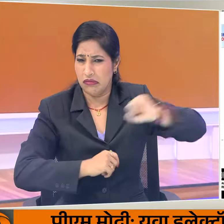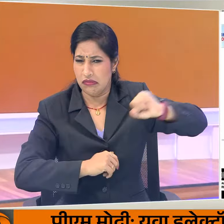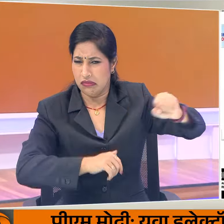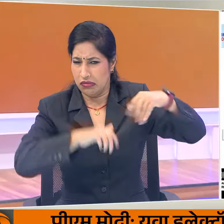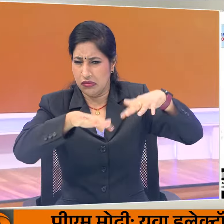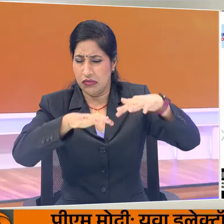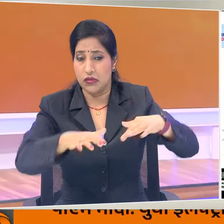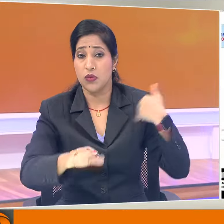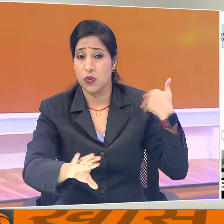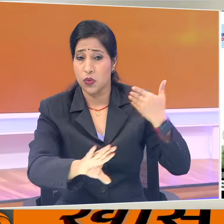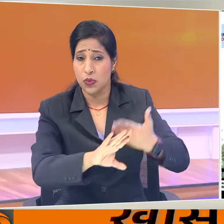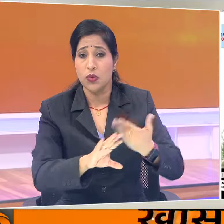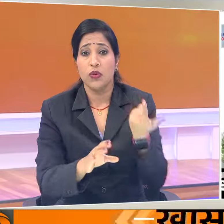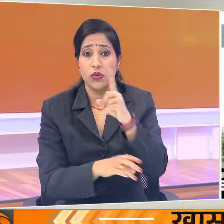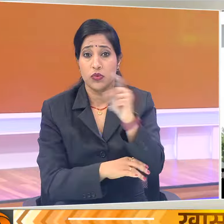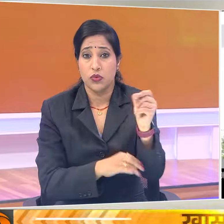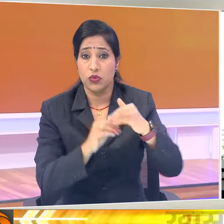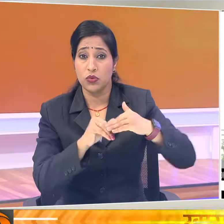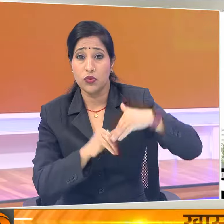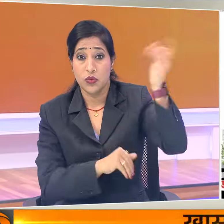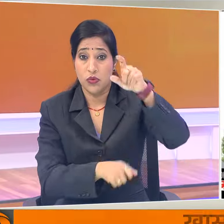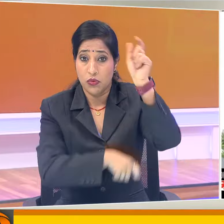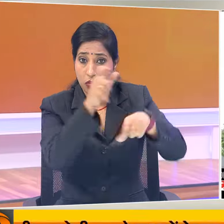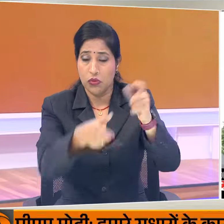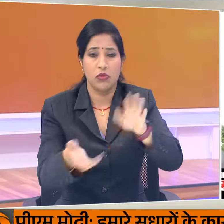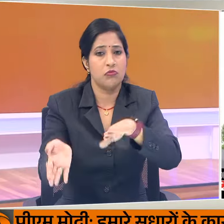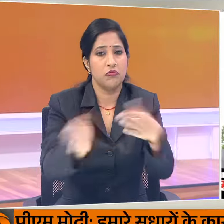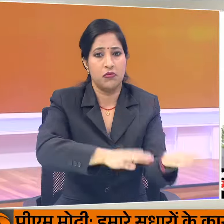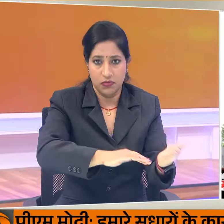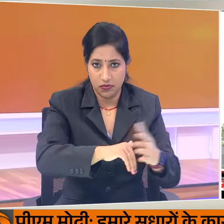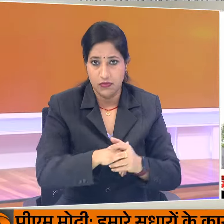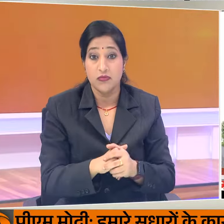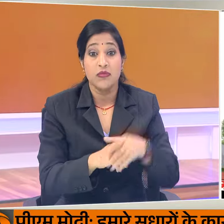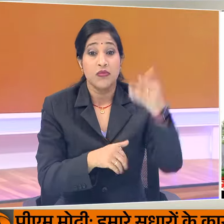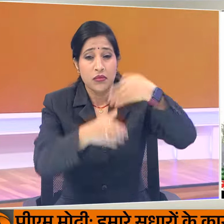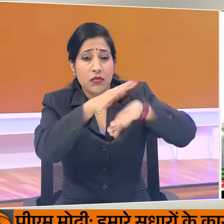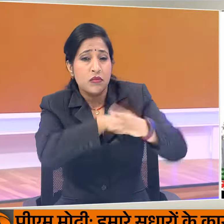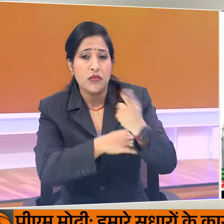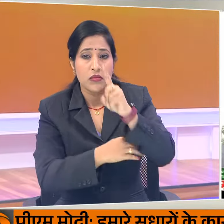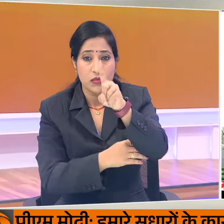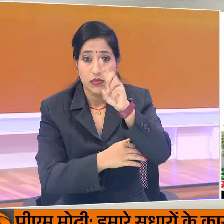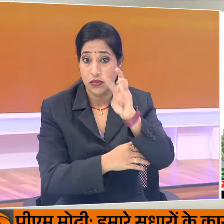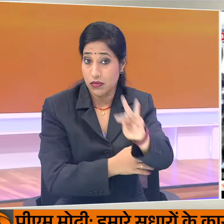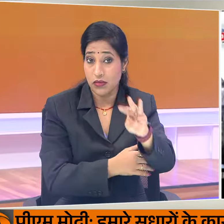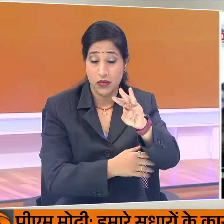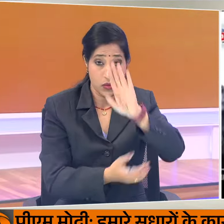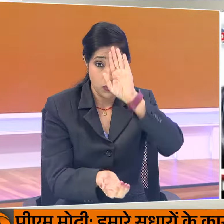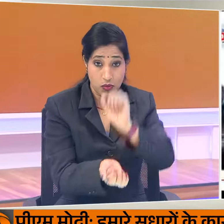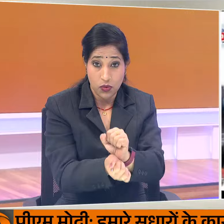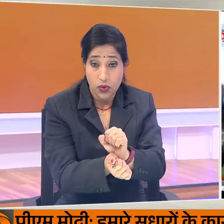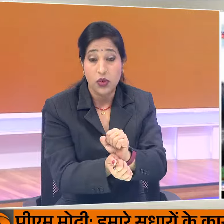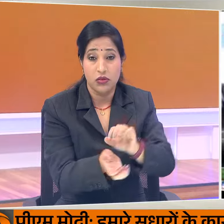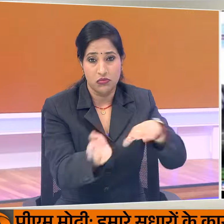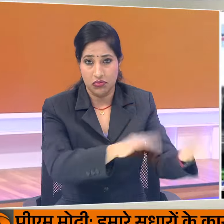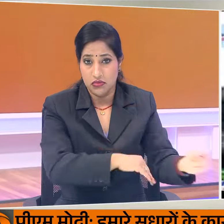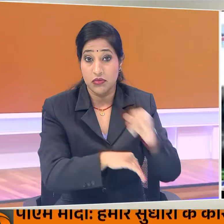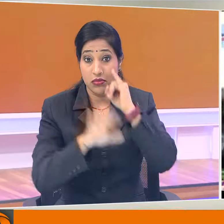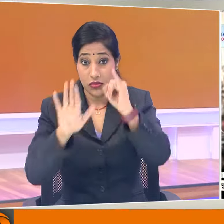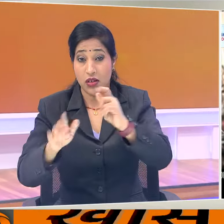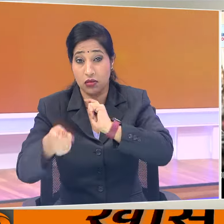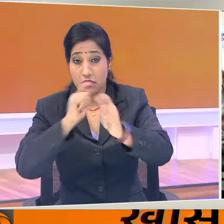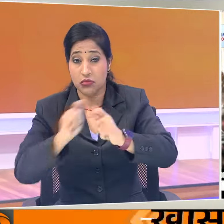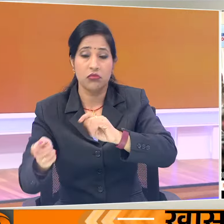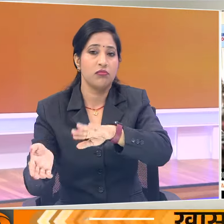में अब तक सौ से भी ज्यादा लोगों की मौत हो चुकी है। जिनमें तेरह पुलिसकर में और छे पत्रकार भी